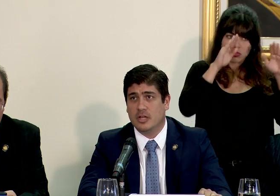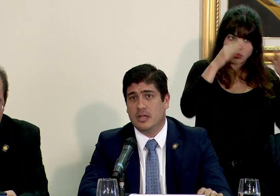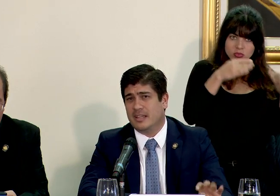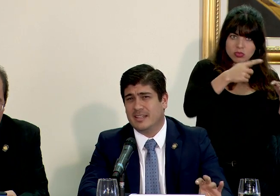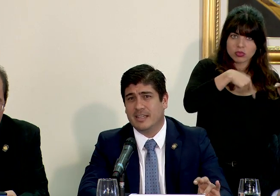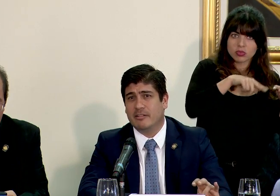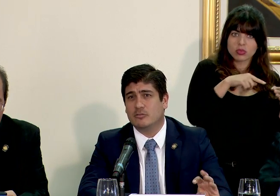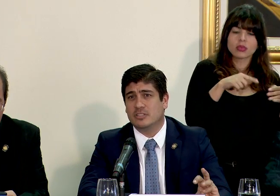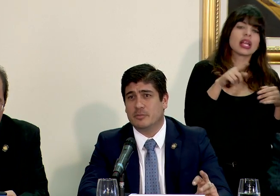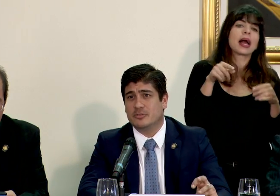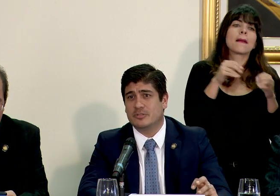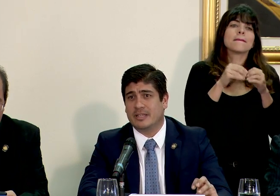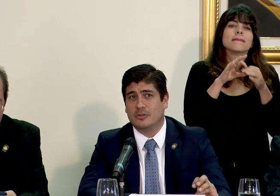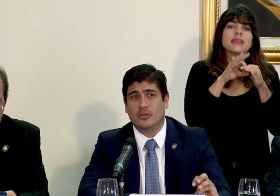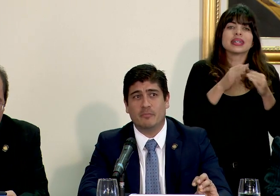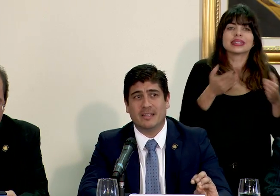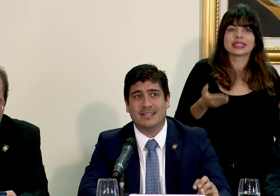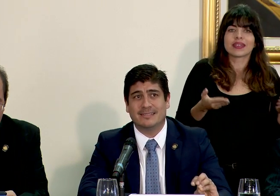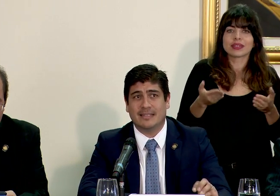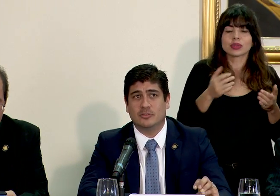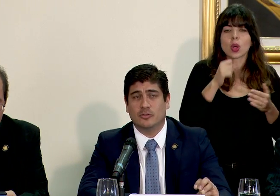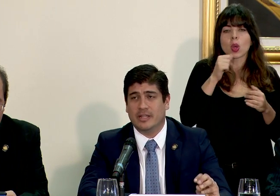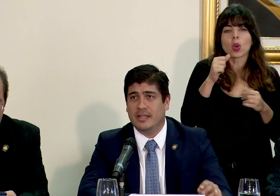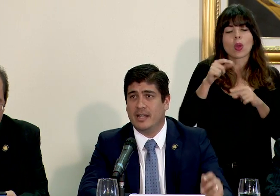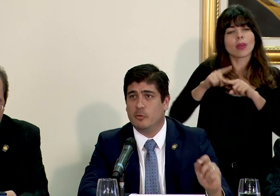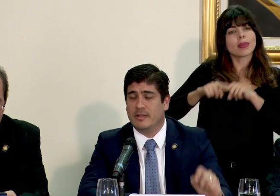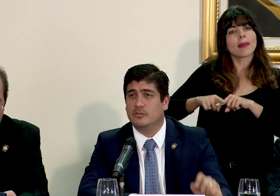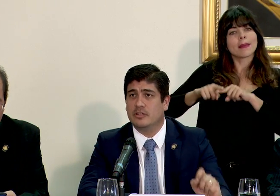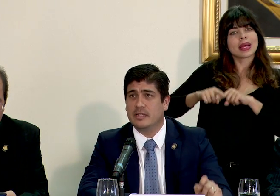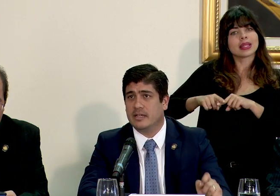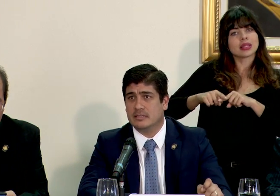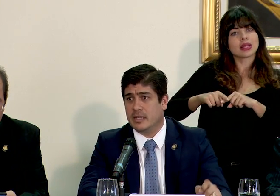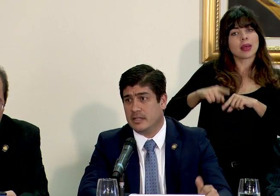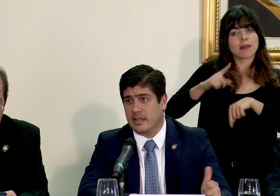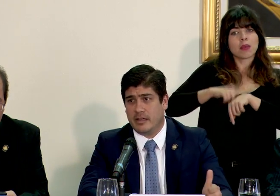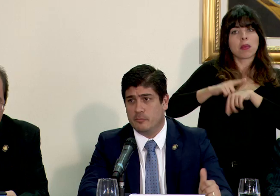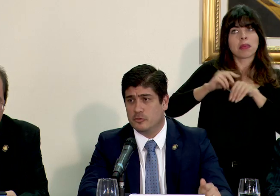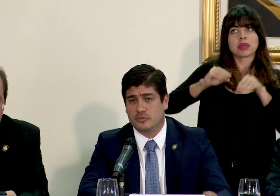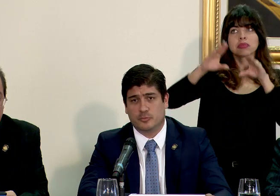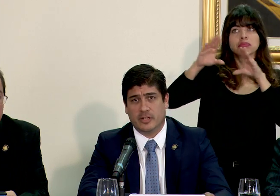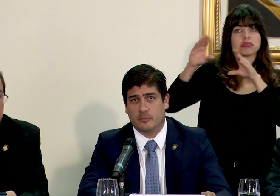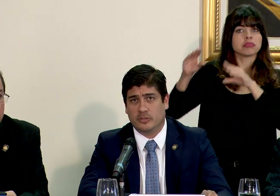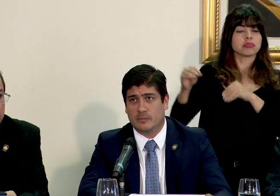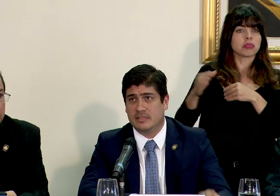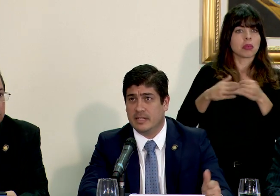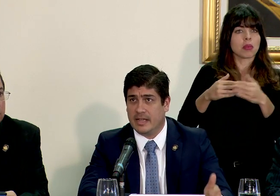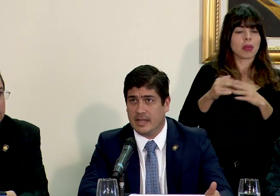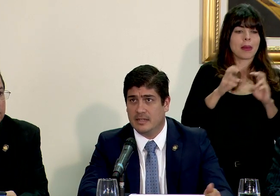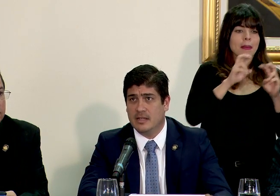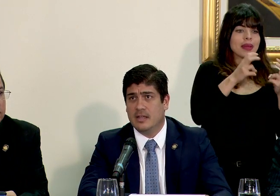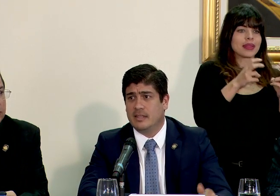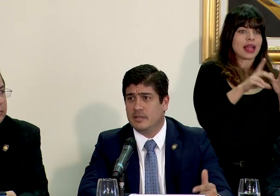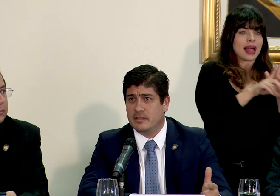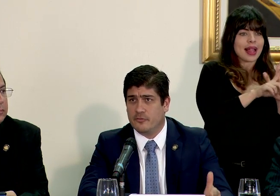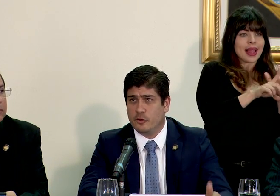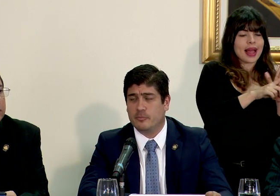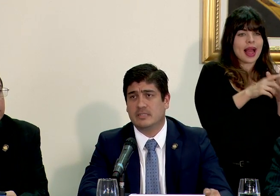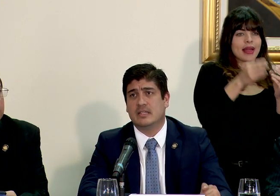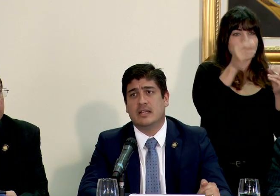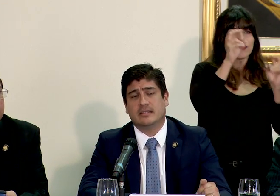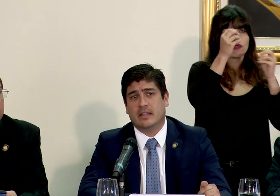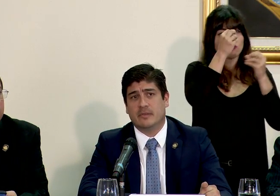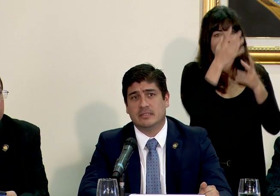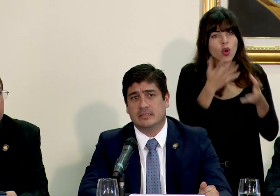enfocándonos que tienen que ver con servicios que no dependen tanto del momento del día que se hagan y hay muchos por ejemplo temas de legal temas de